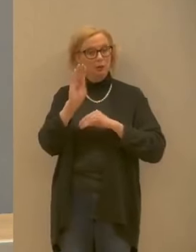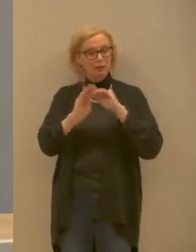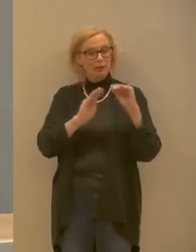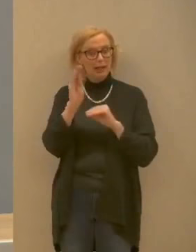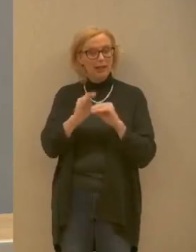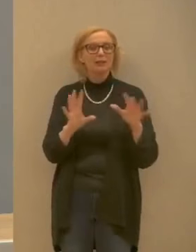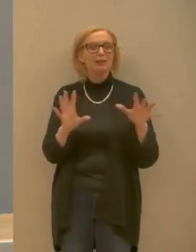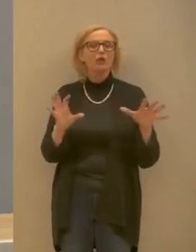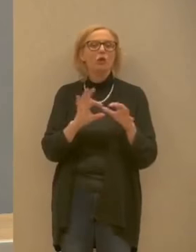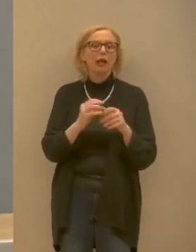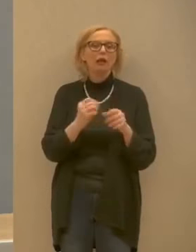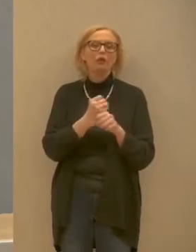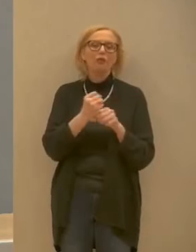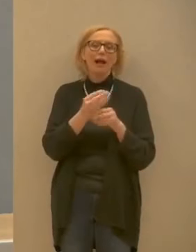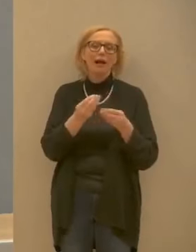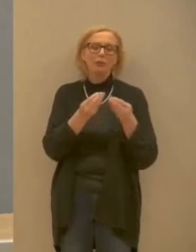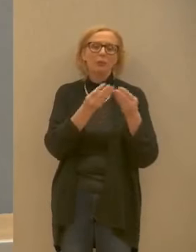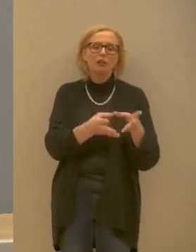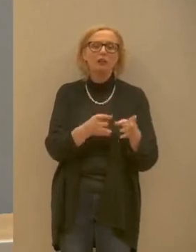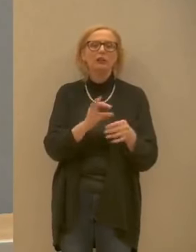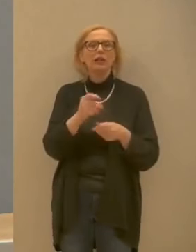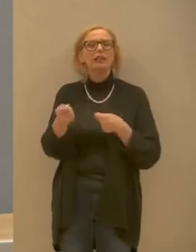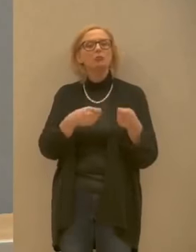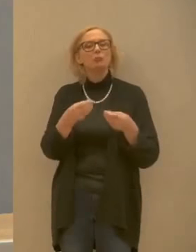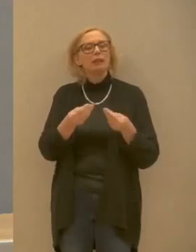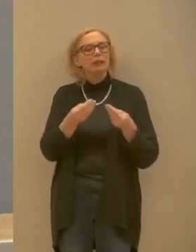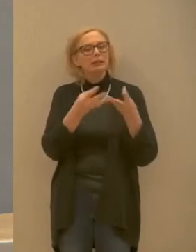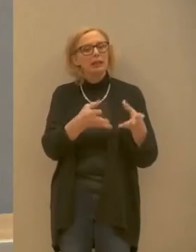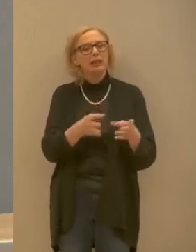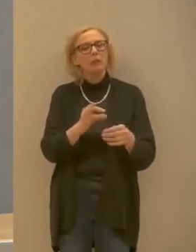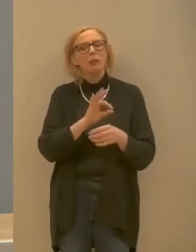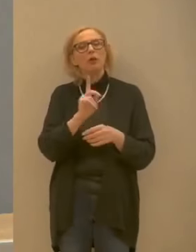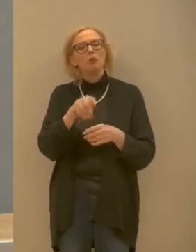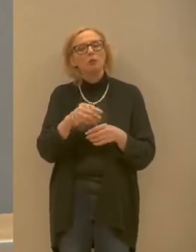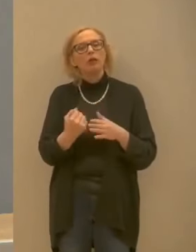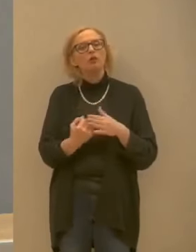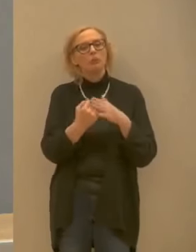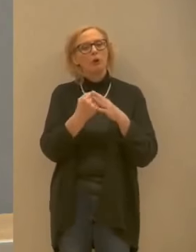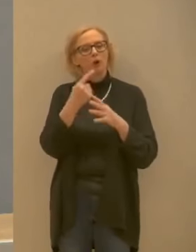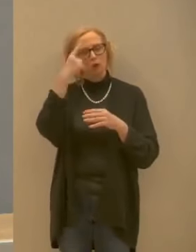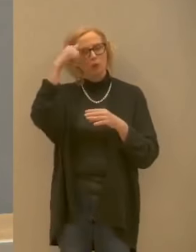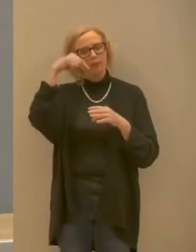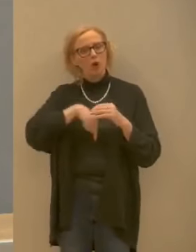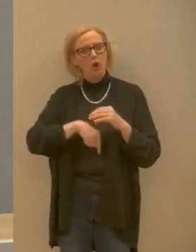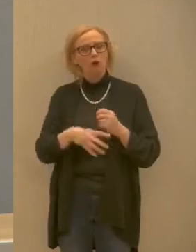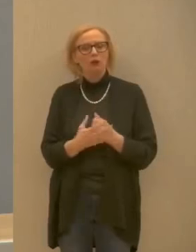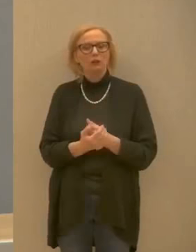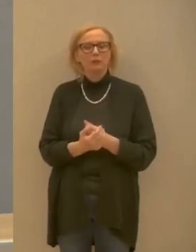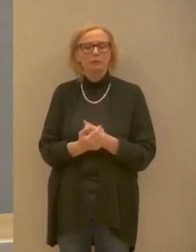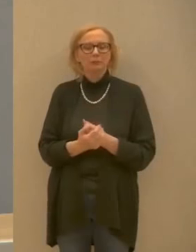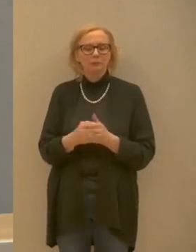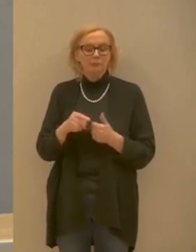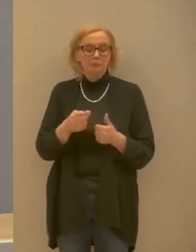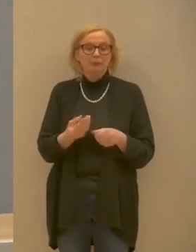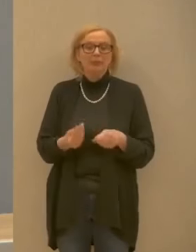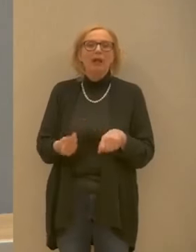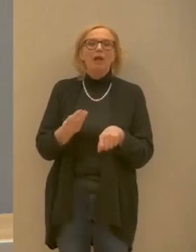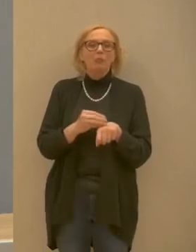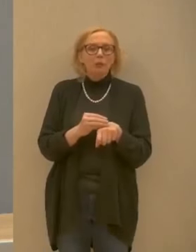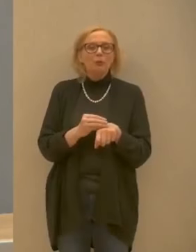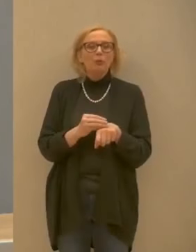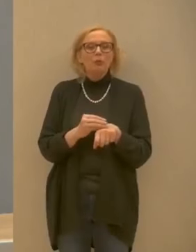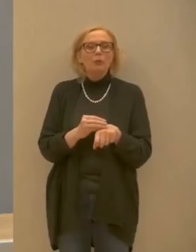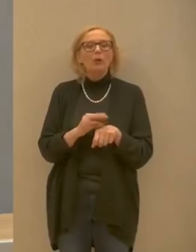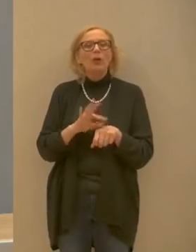la consegna di farmaci per la consegna della spesa e anche come supporto psicologico tutto questo oltre appunto alle richieste che